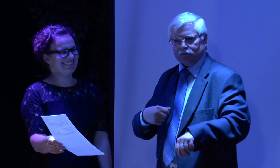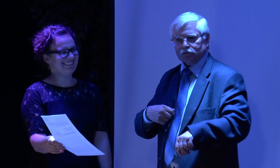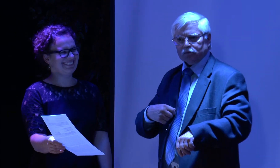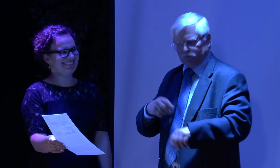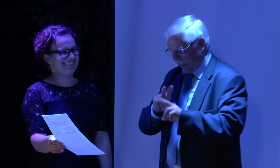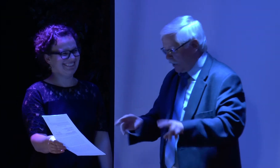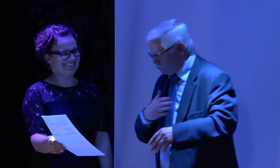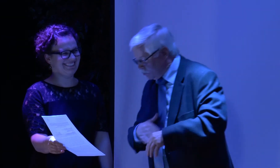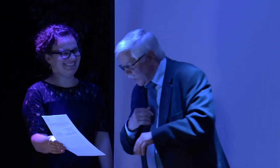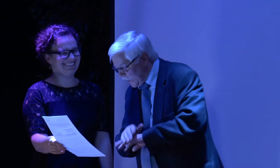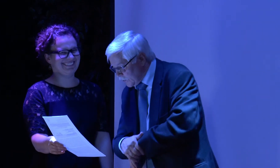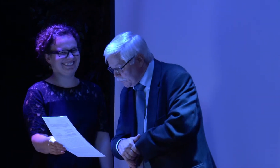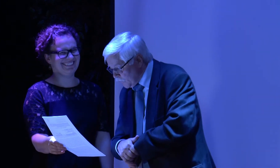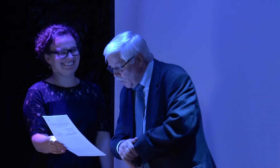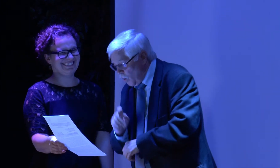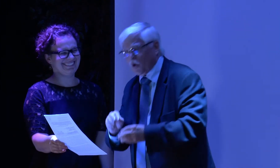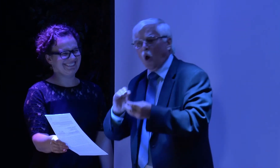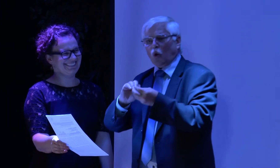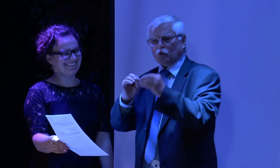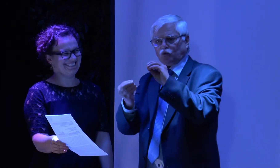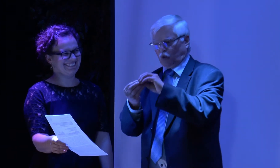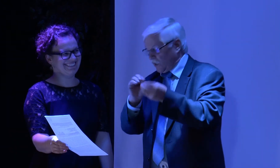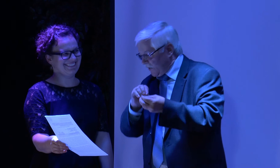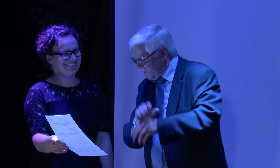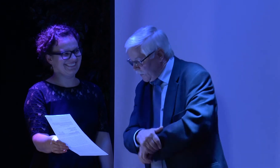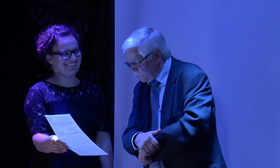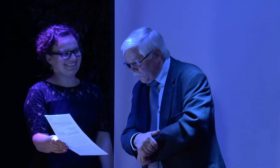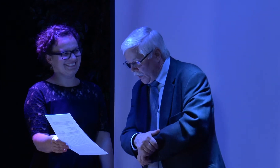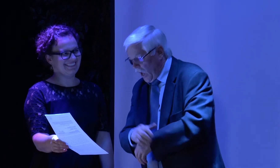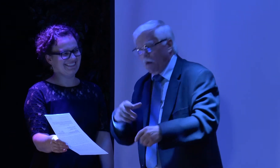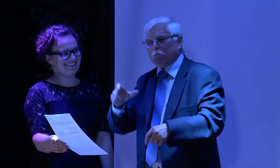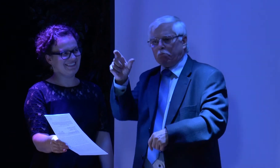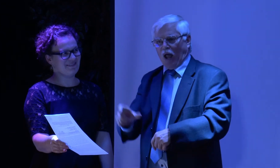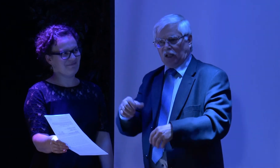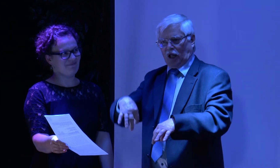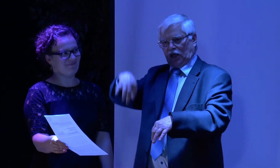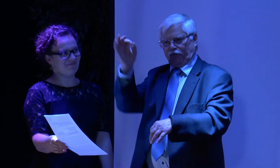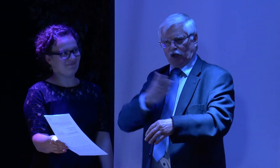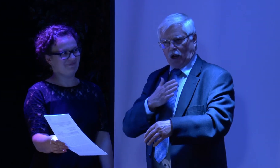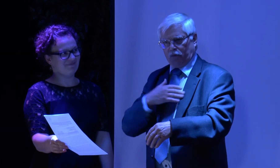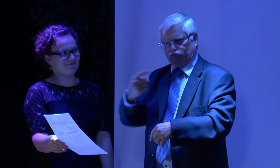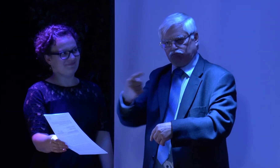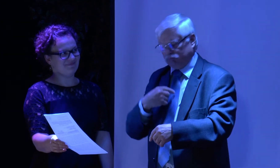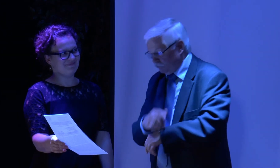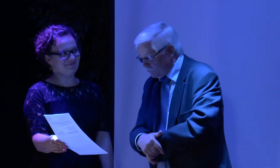Ehren, Ehren, Ehrenhöhnen, habe ich im Fall gebärdet. Also er ist ein ehrlicher, konstruktiver Mensch,